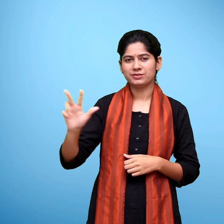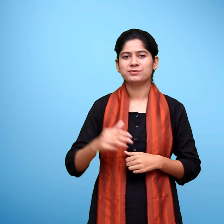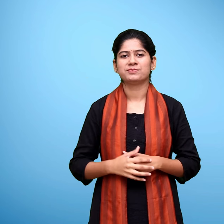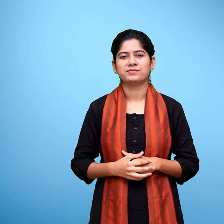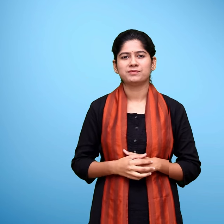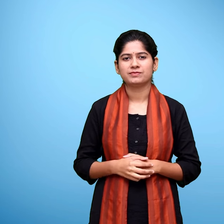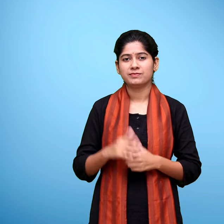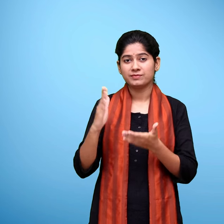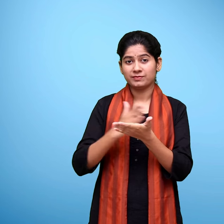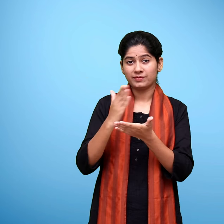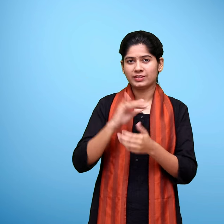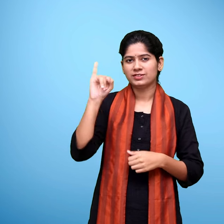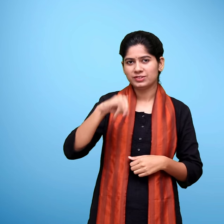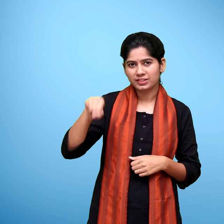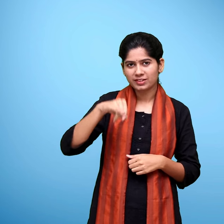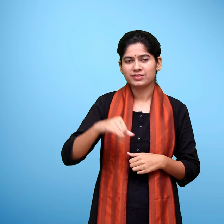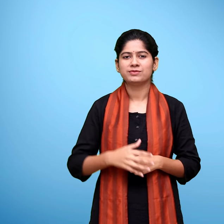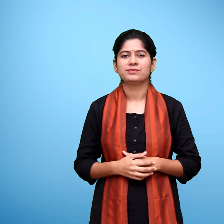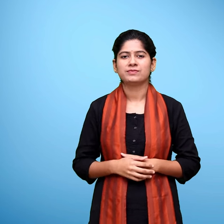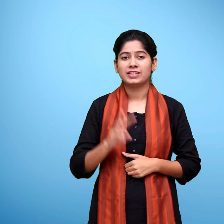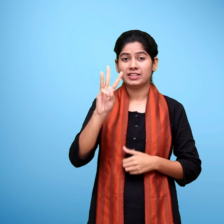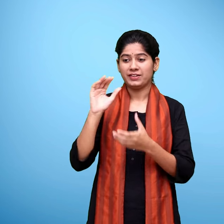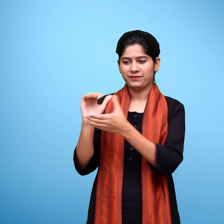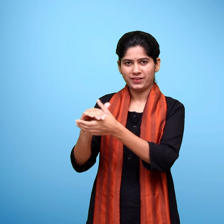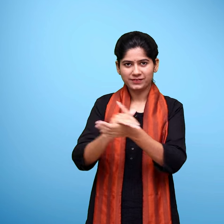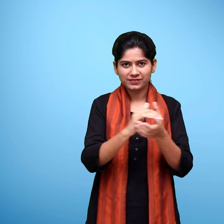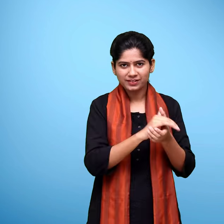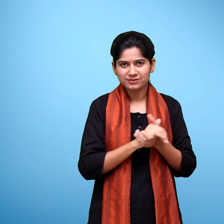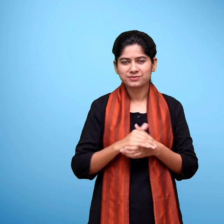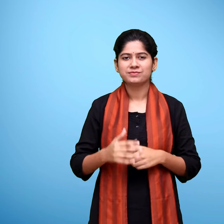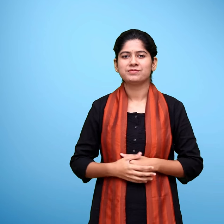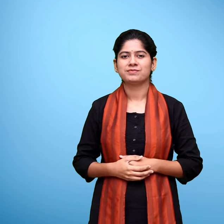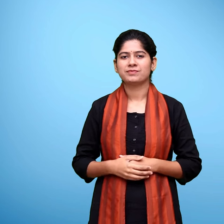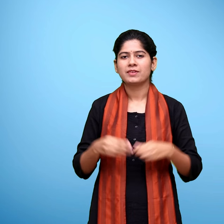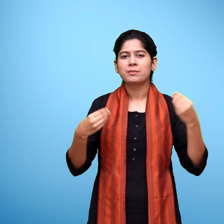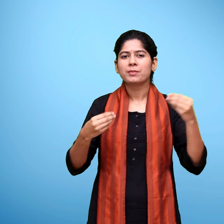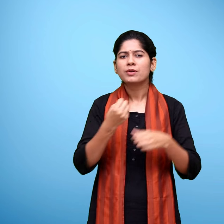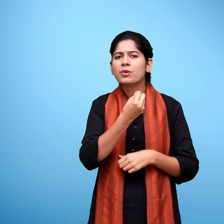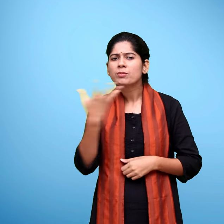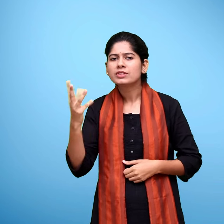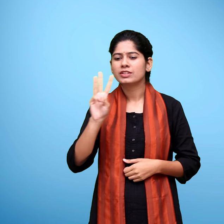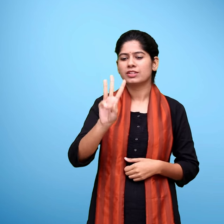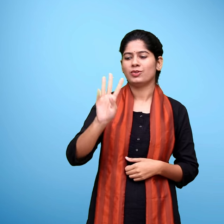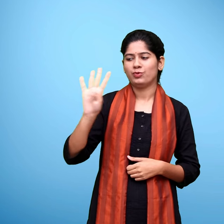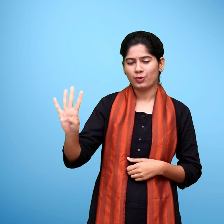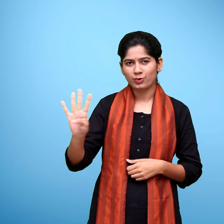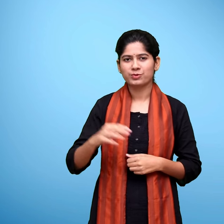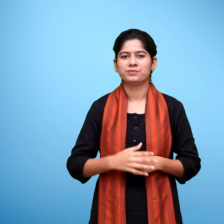पाठ छे तीन साथी प्रिष्ठ चोंतीस